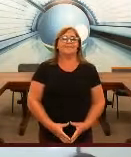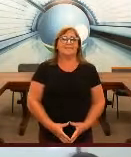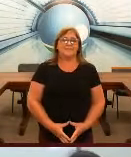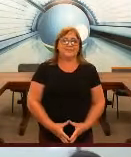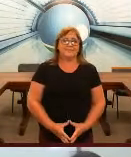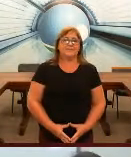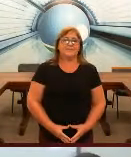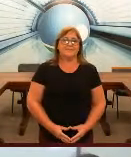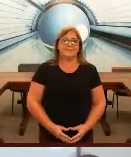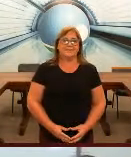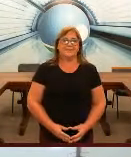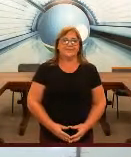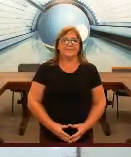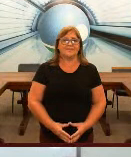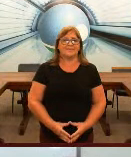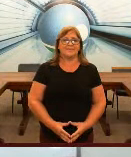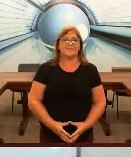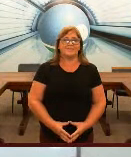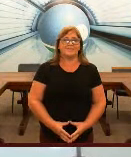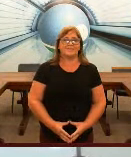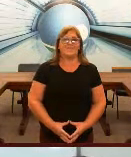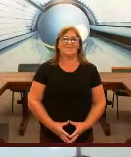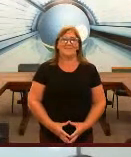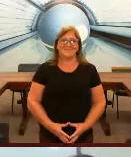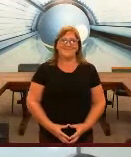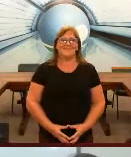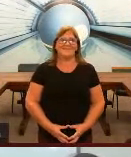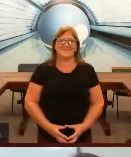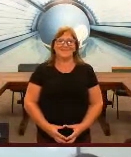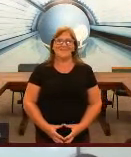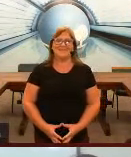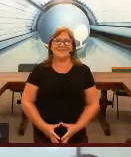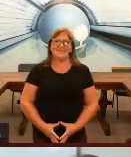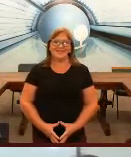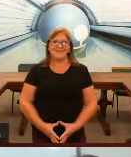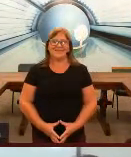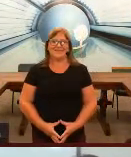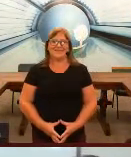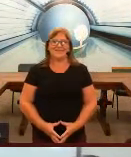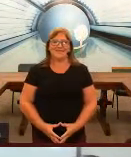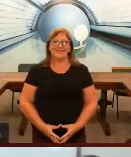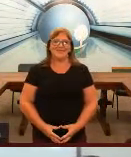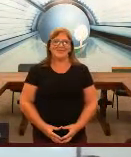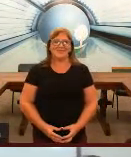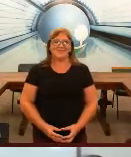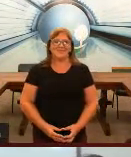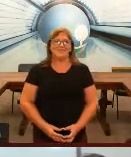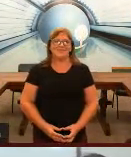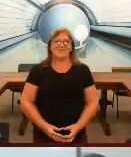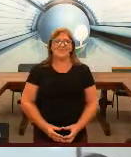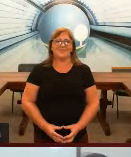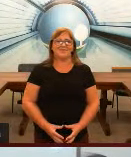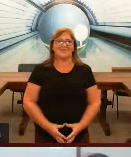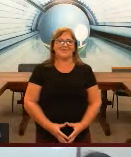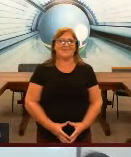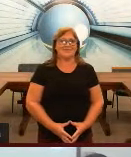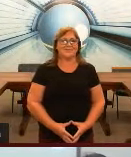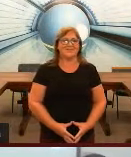comunidade externa você nosso convidado dessa noite pode preencher também esse formulário ok de forma que a gente possa